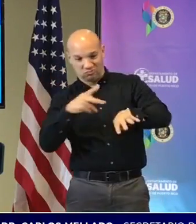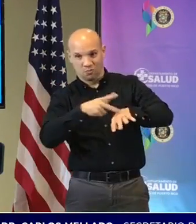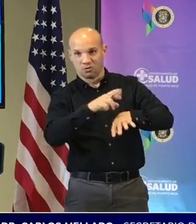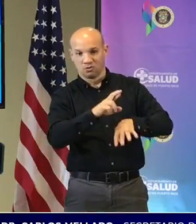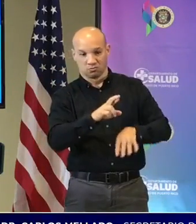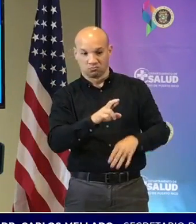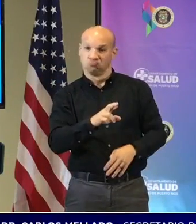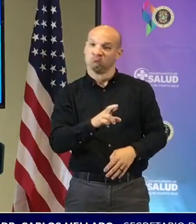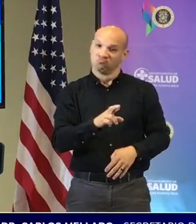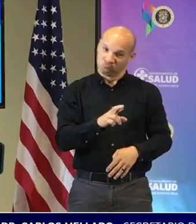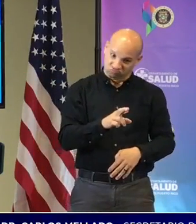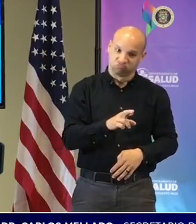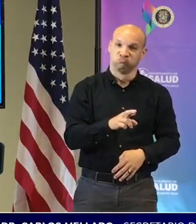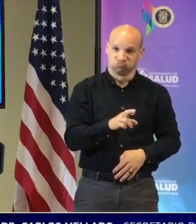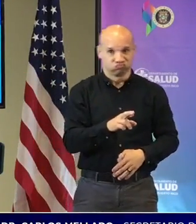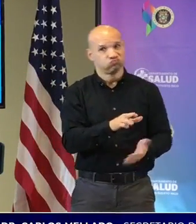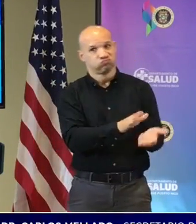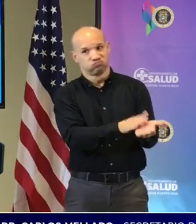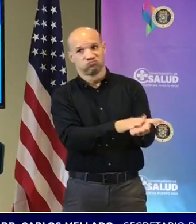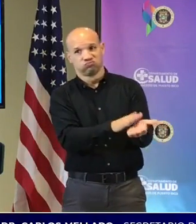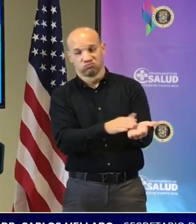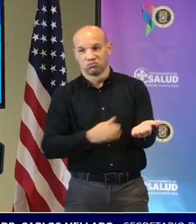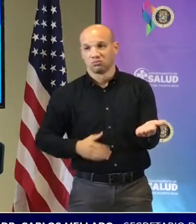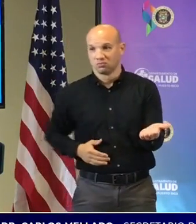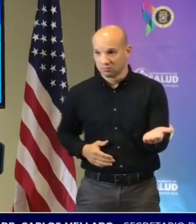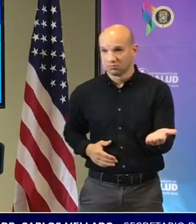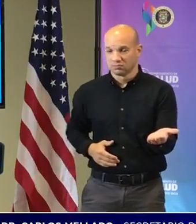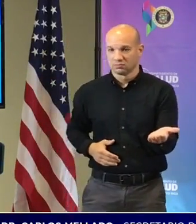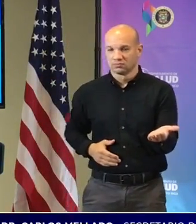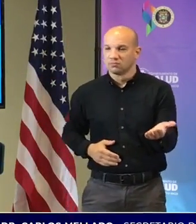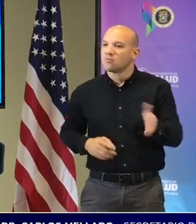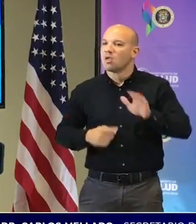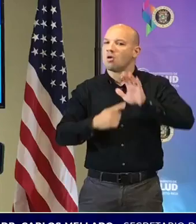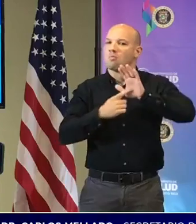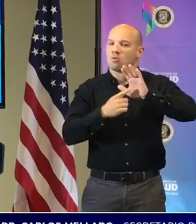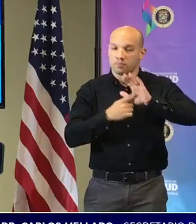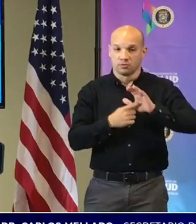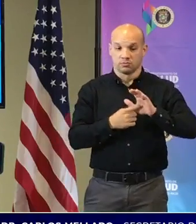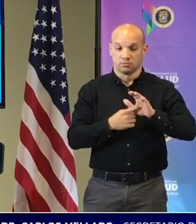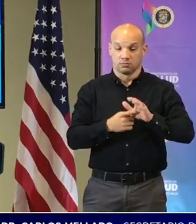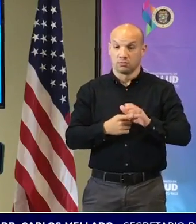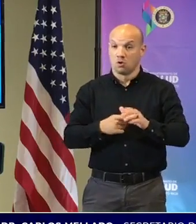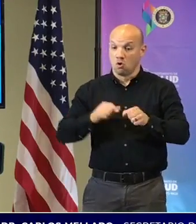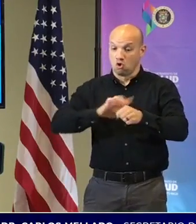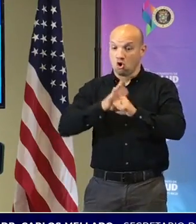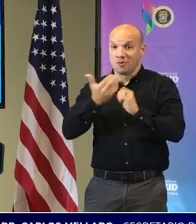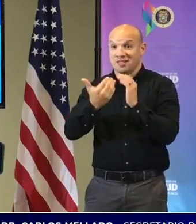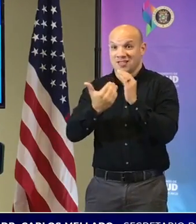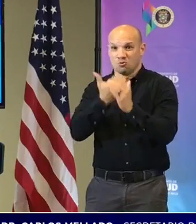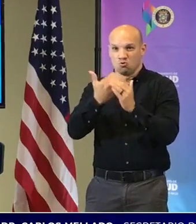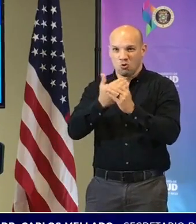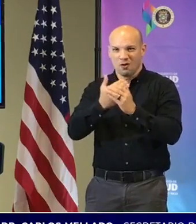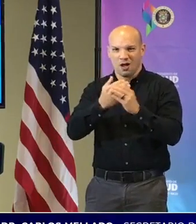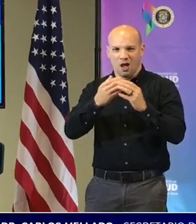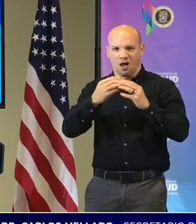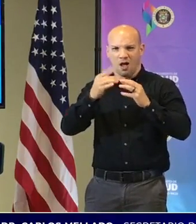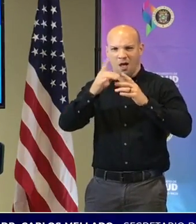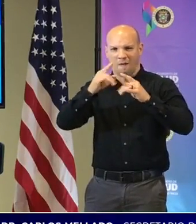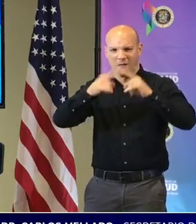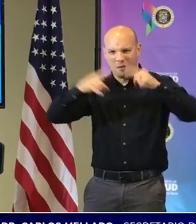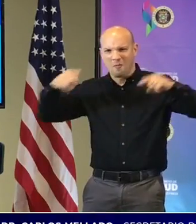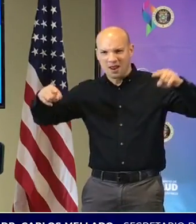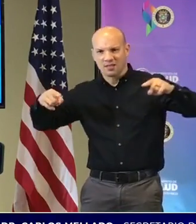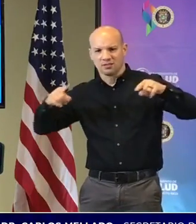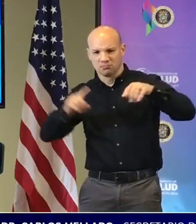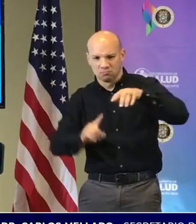y nos hemos dado cuenta cada vez que existe una variante en Puerto Rico se descubre esa variante en este caso